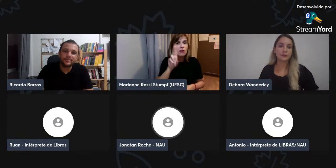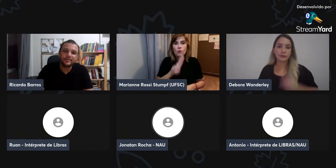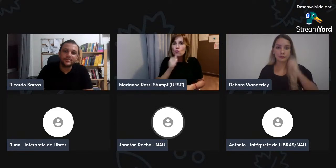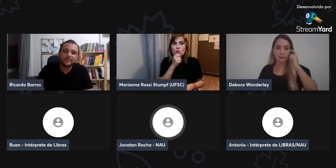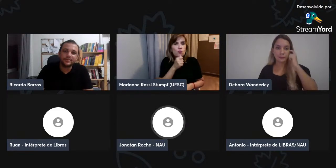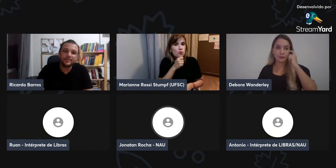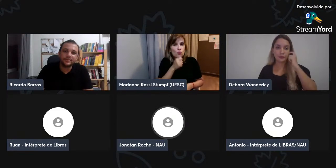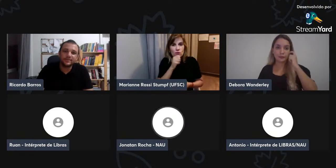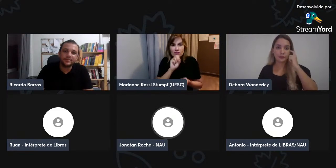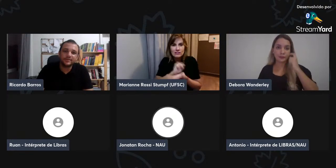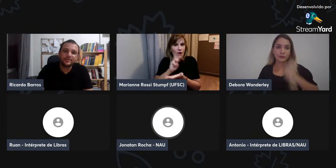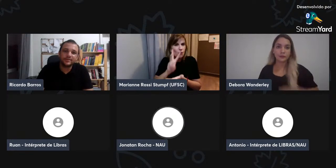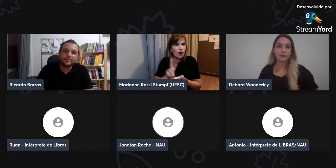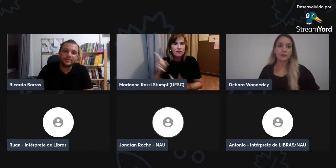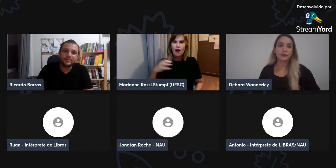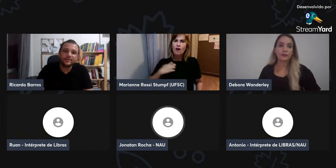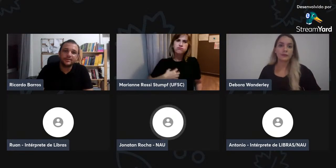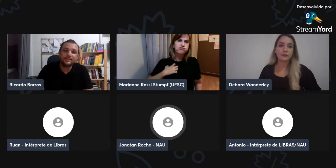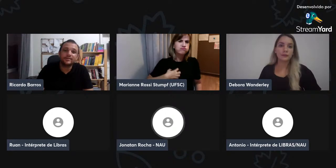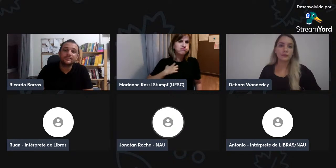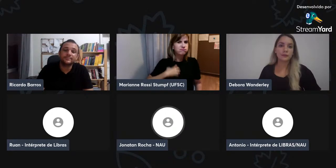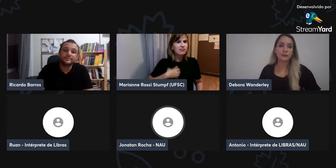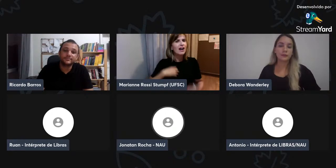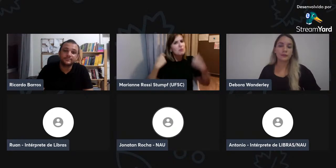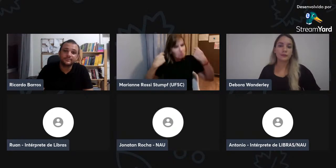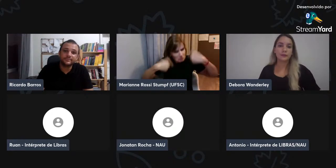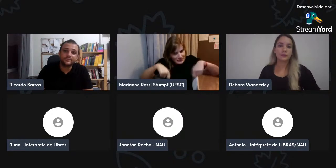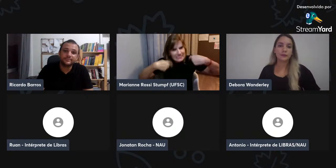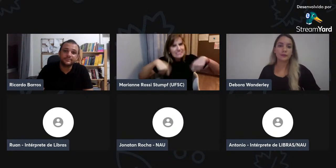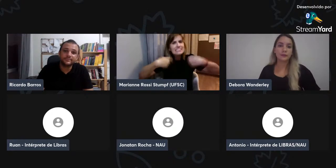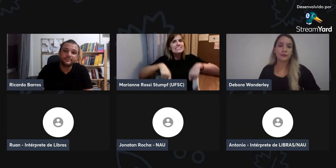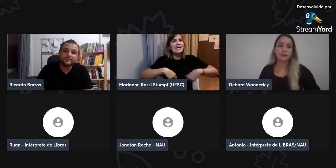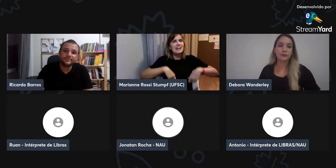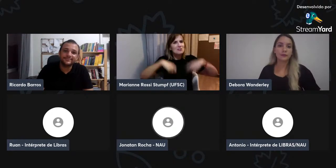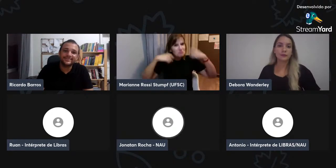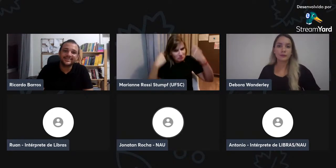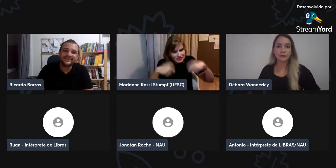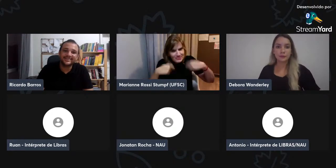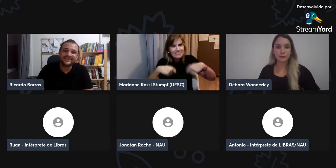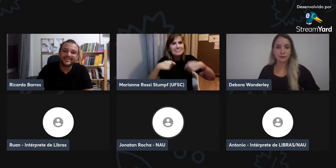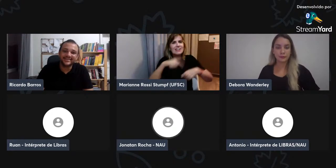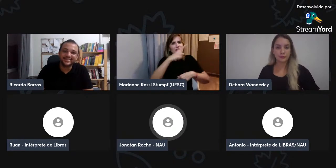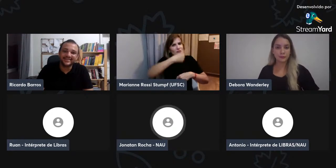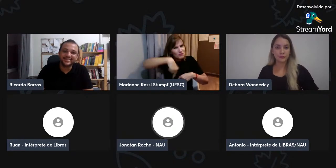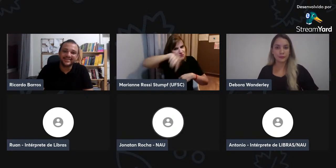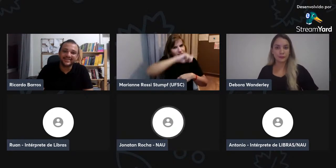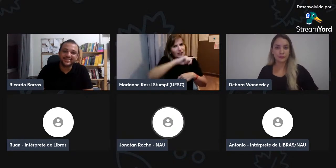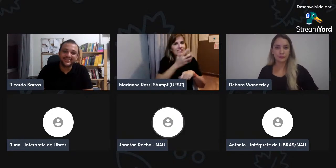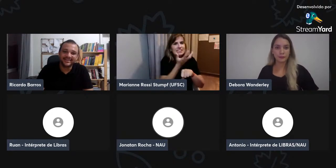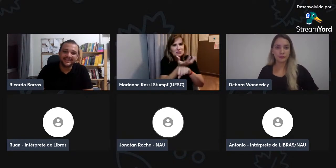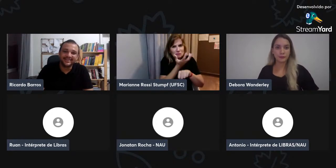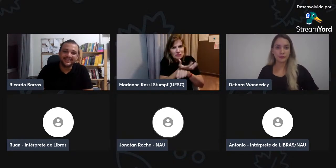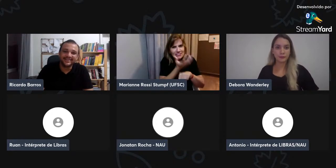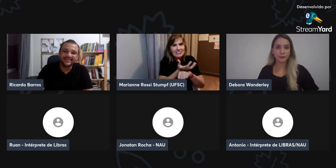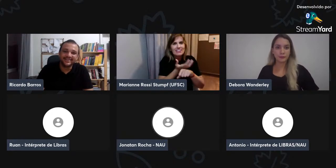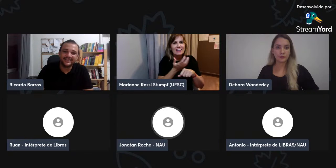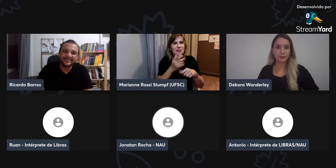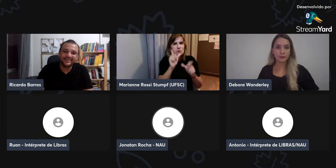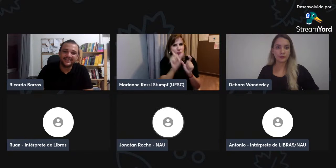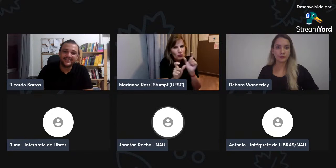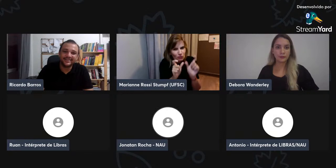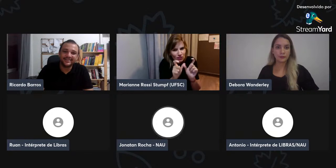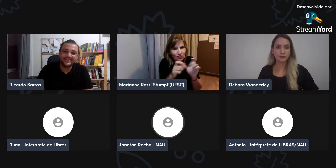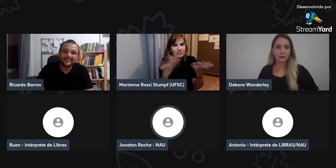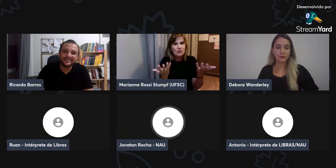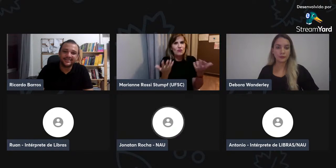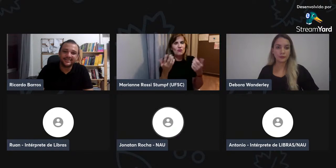tem uma angústia em relação ao estudo da disciplina. Não gostam tanto desse estudo,